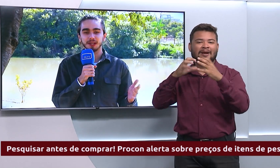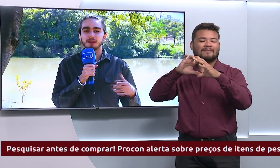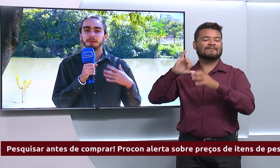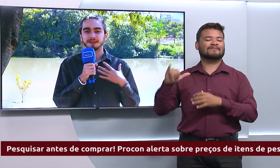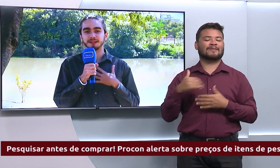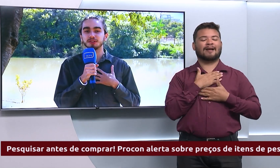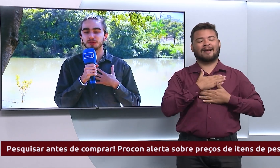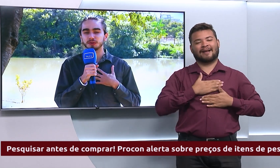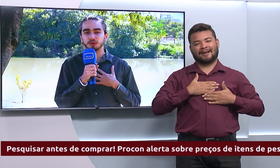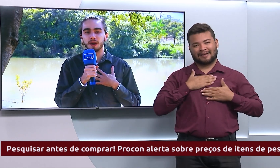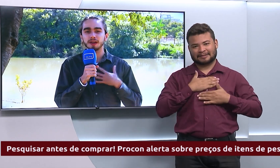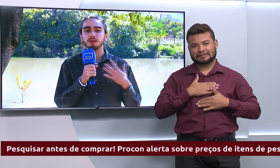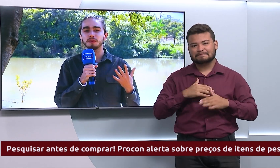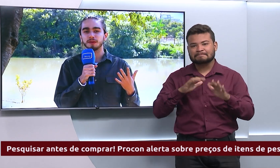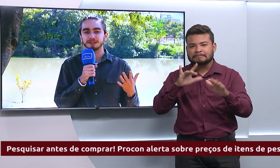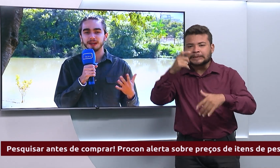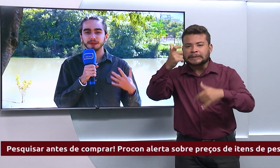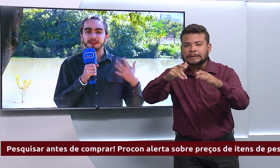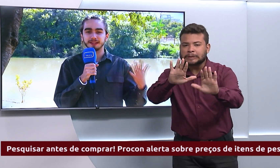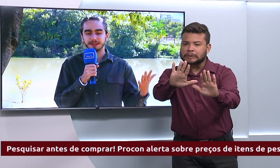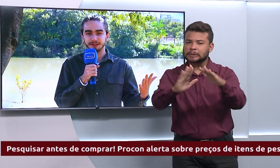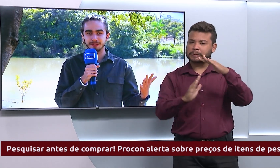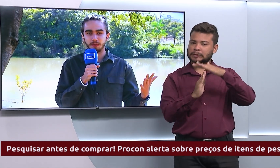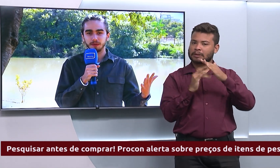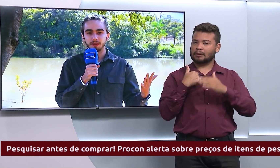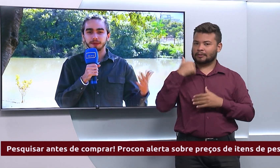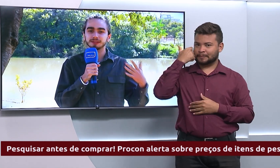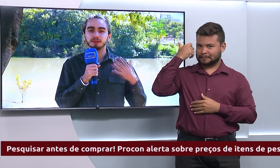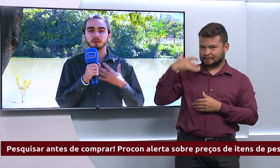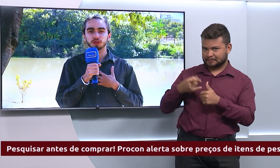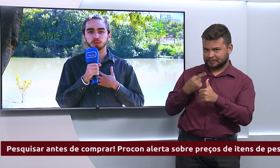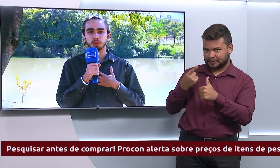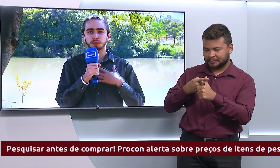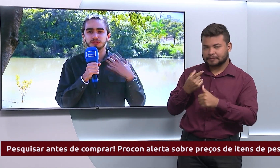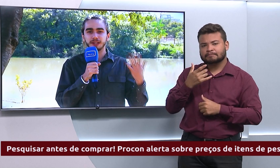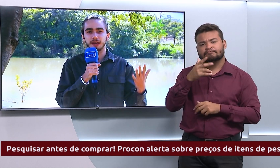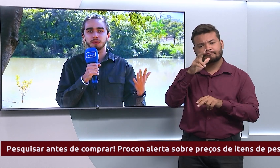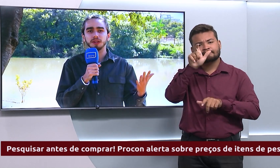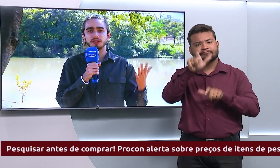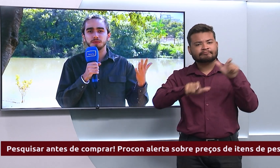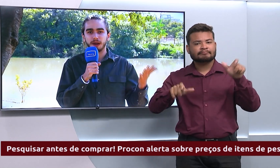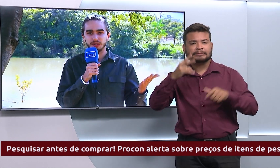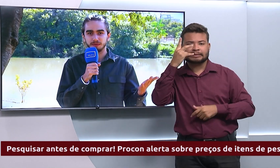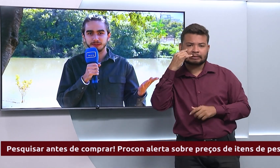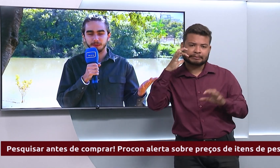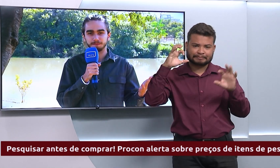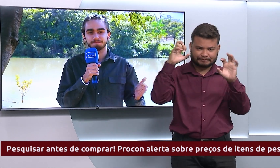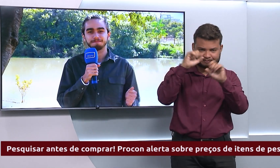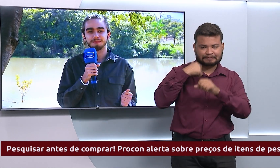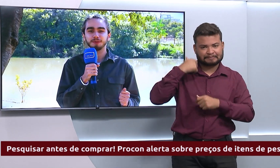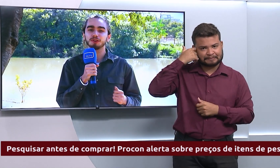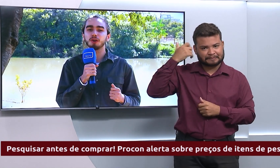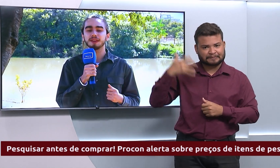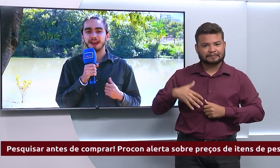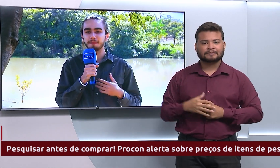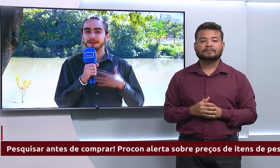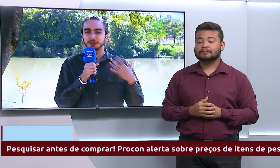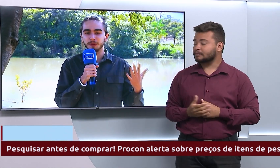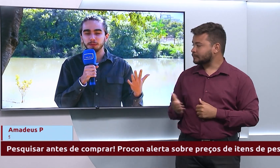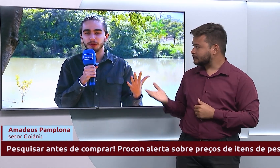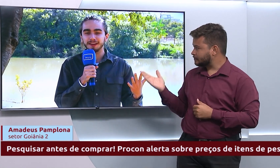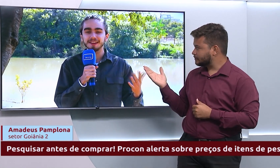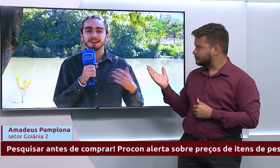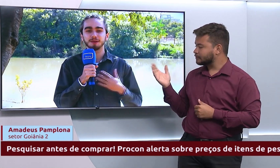amigos. Mas antes de continuar, eu vou fazer a minha descrição, pensando em nosso público cego e de baixa visão. Meu nome é